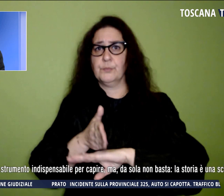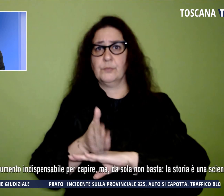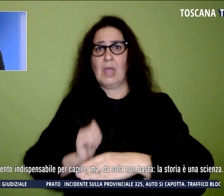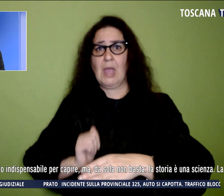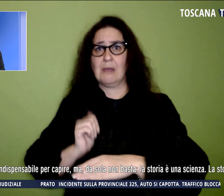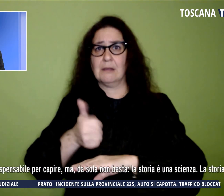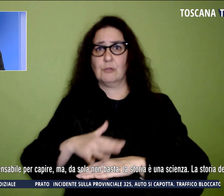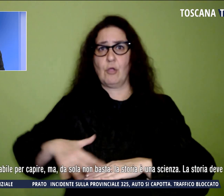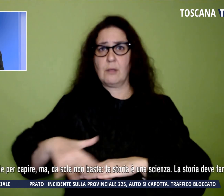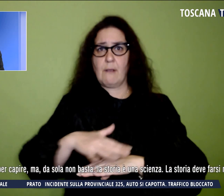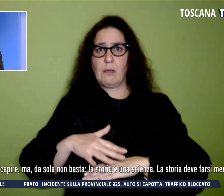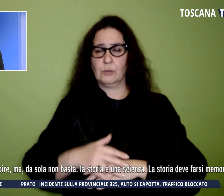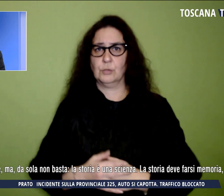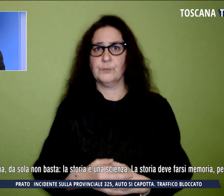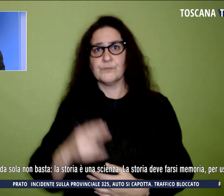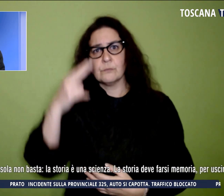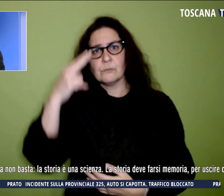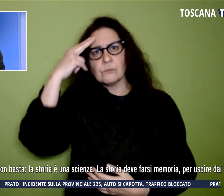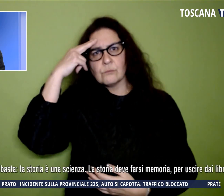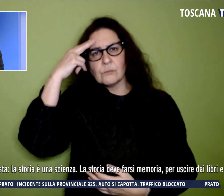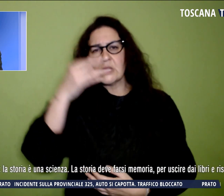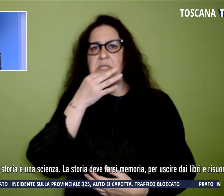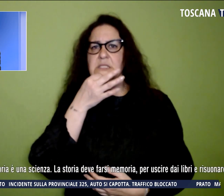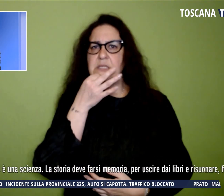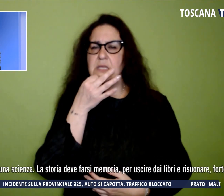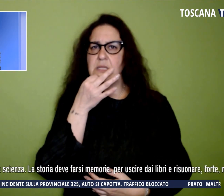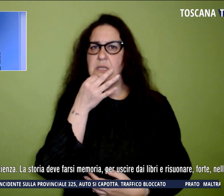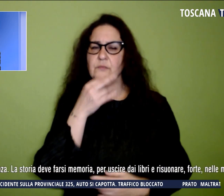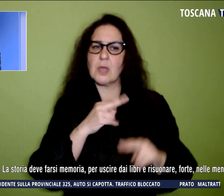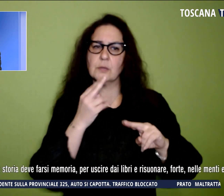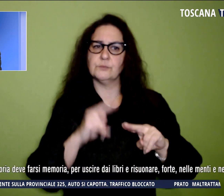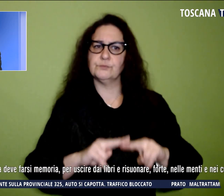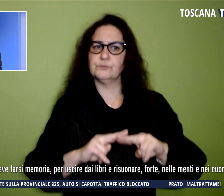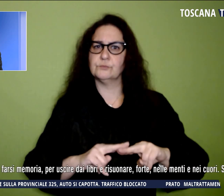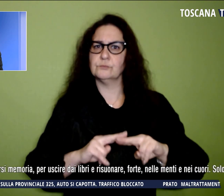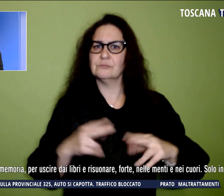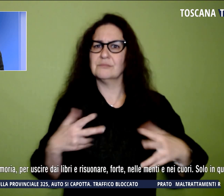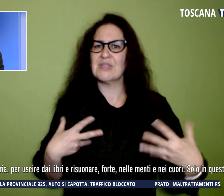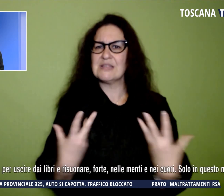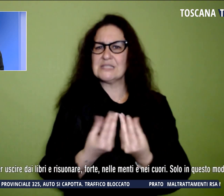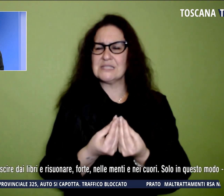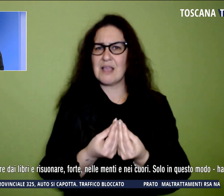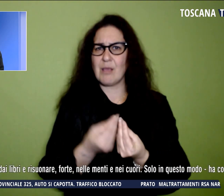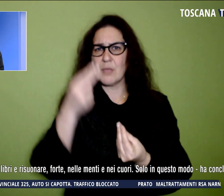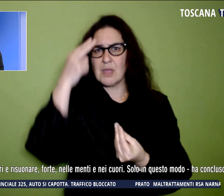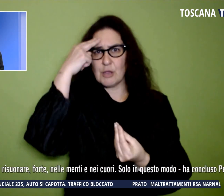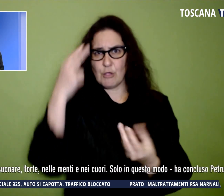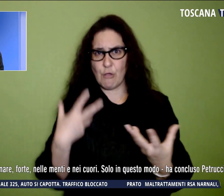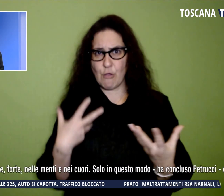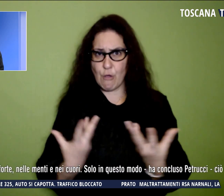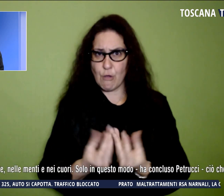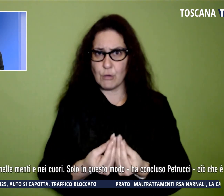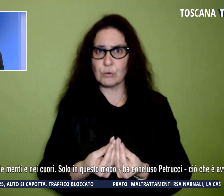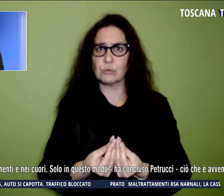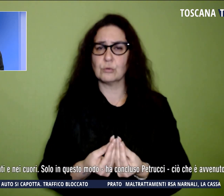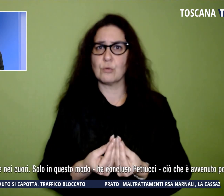Commemorare significa cercare di custodire insieme un ricordo condiviso, ha detto Petrucci, che come